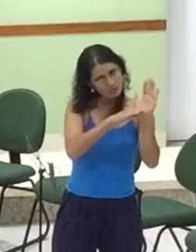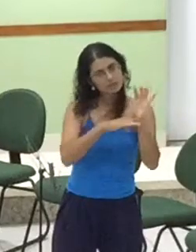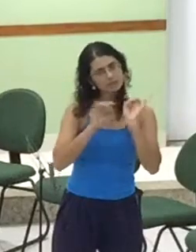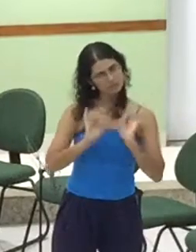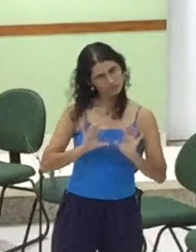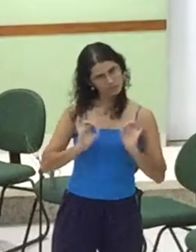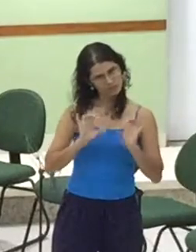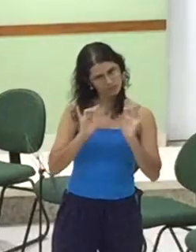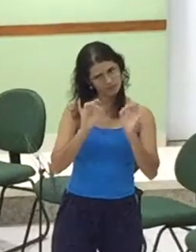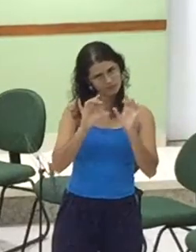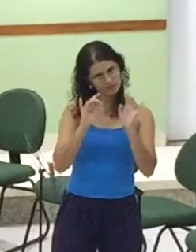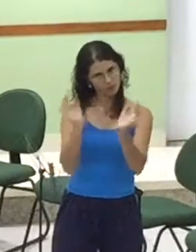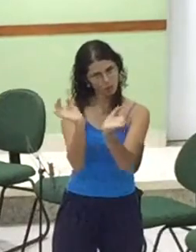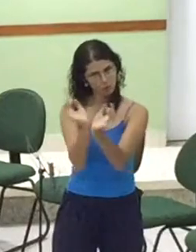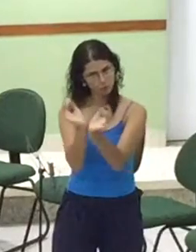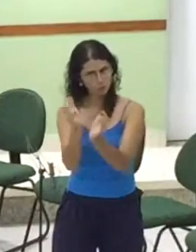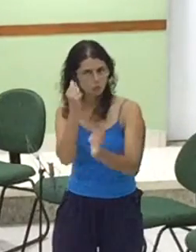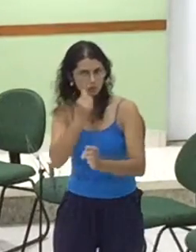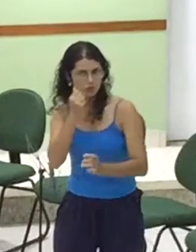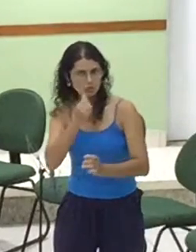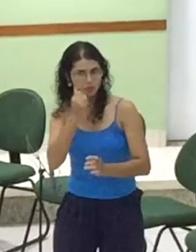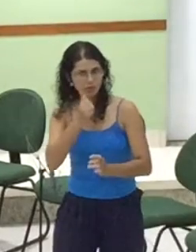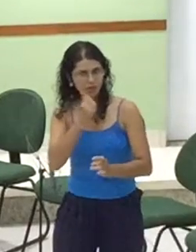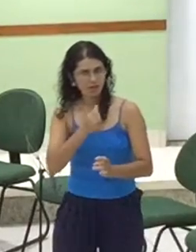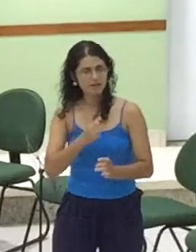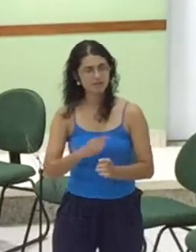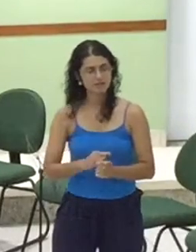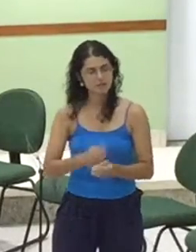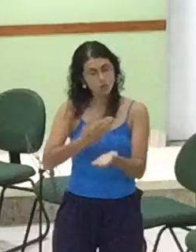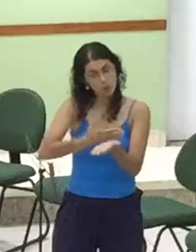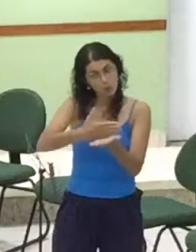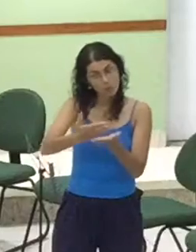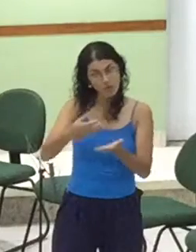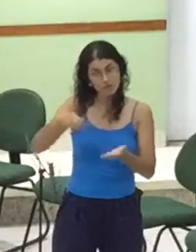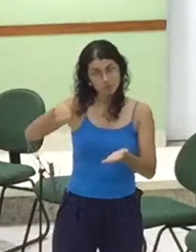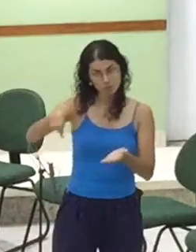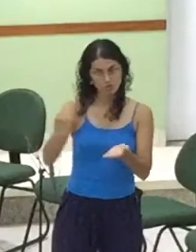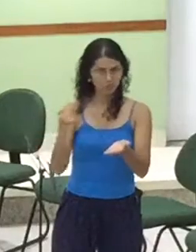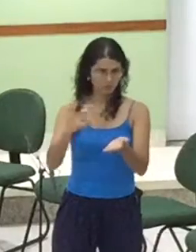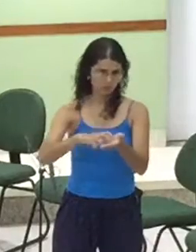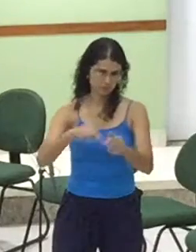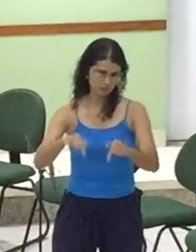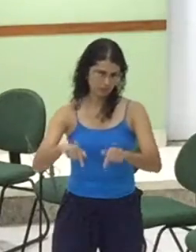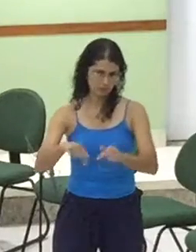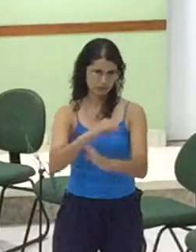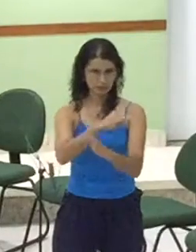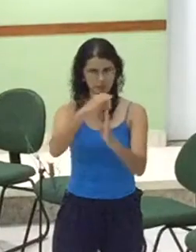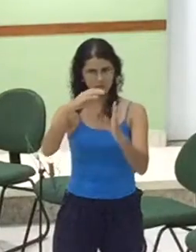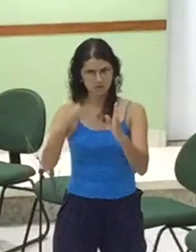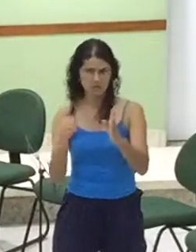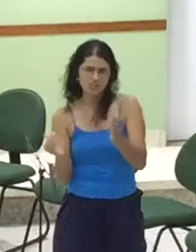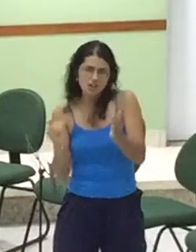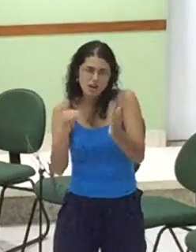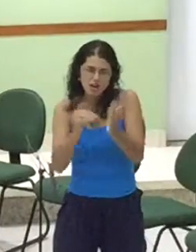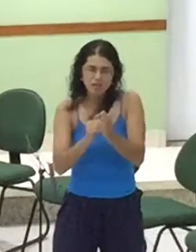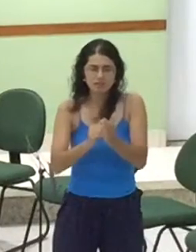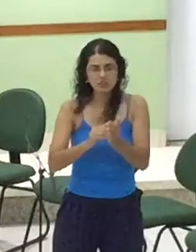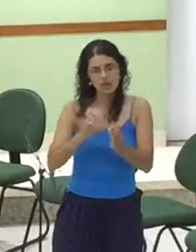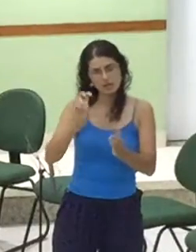as mulheres É uma campadento Que vai começar às nove da manhã Vai se encerrar às 17 Se você não pode vir